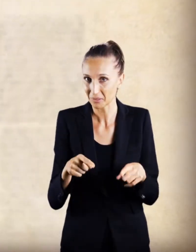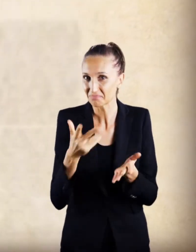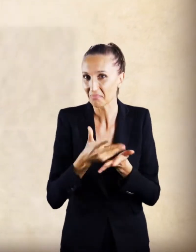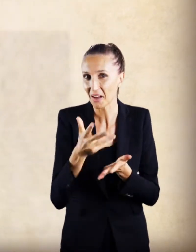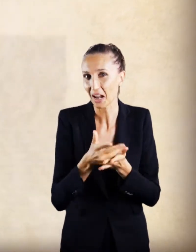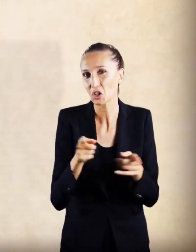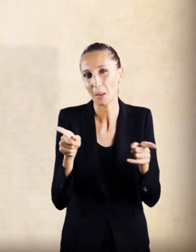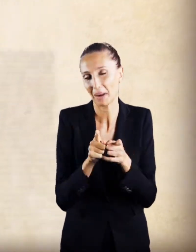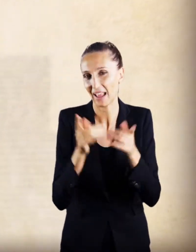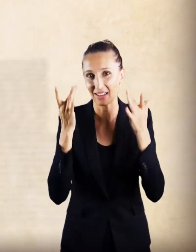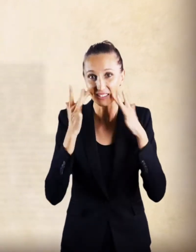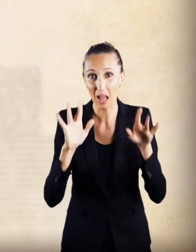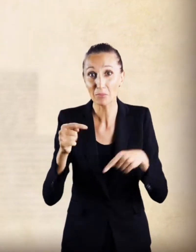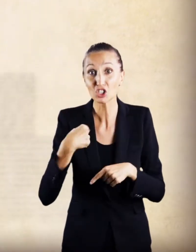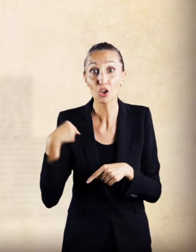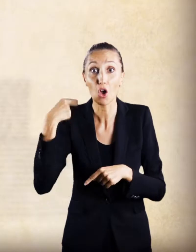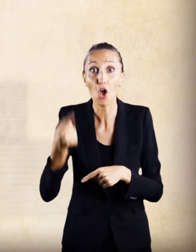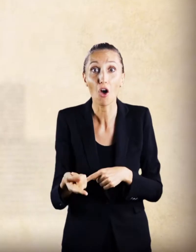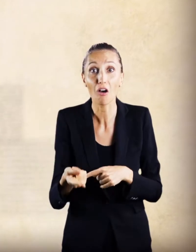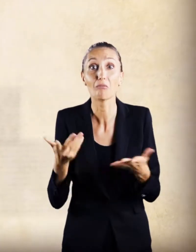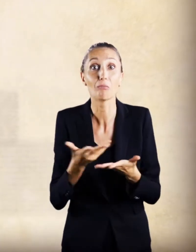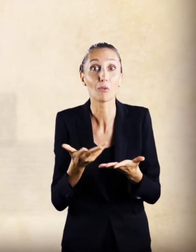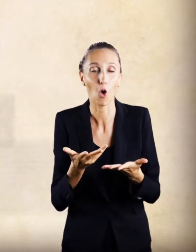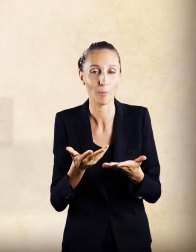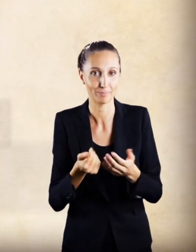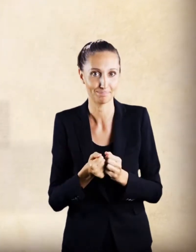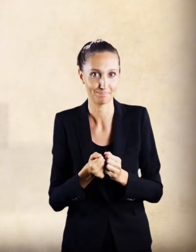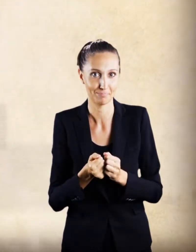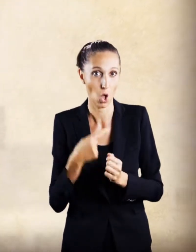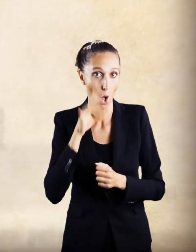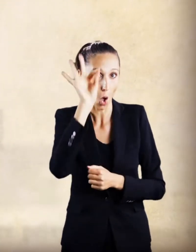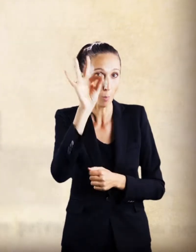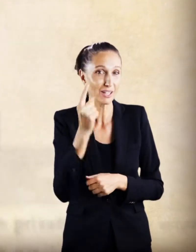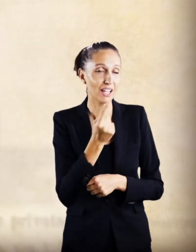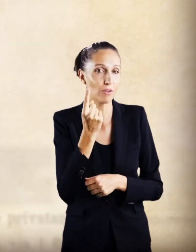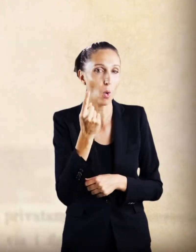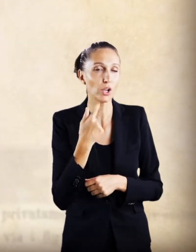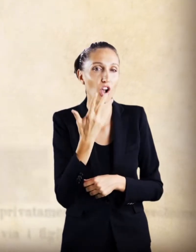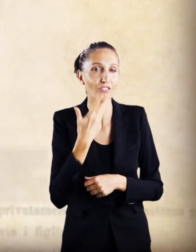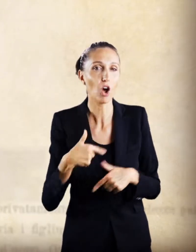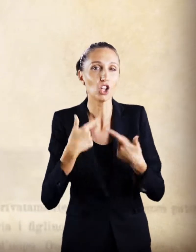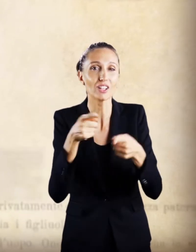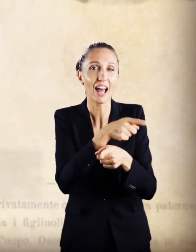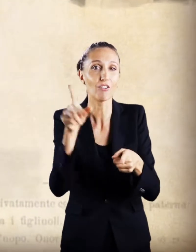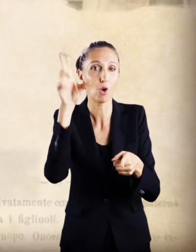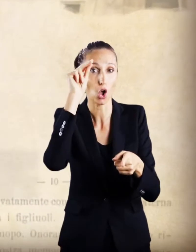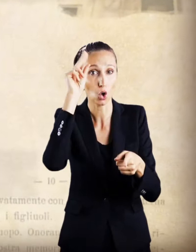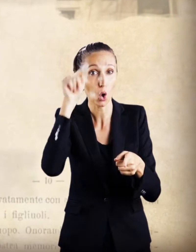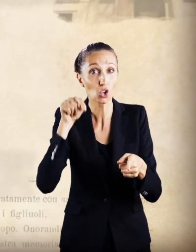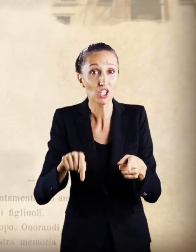narrazione di quanto fatto, solo animato dal caldo desiderio di mettere alla luce di quanta